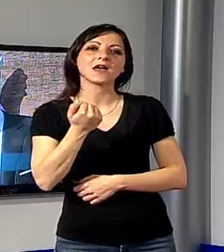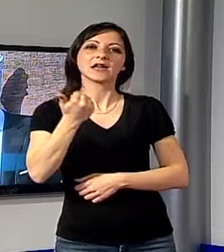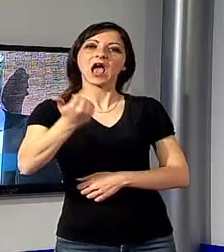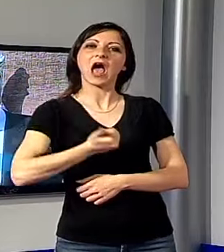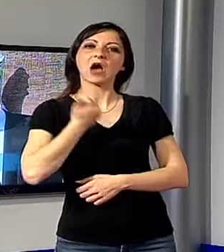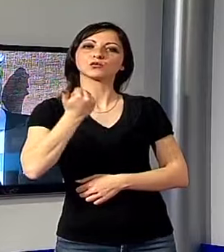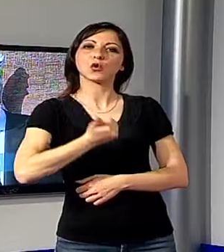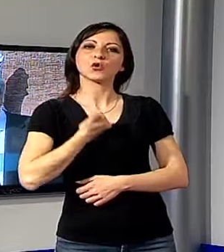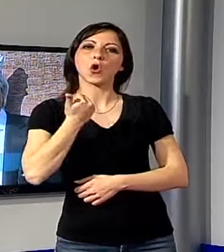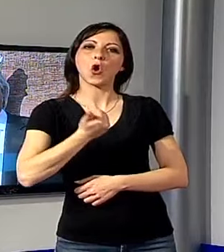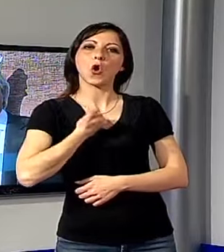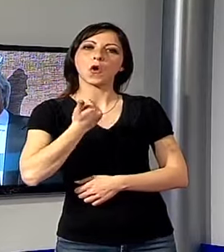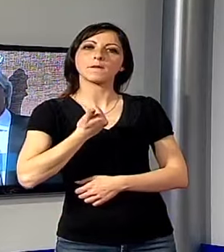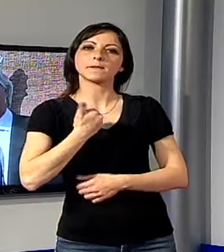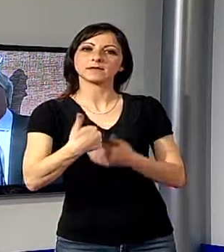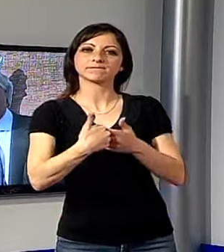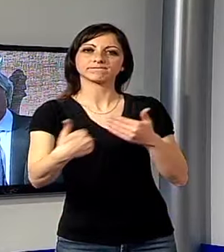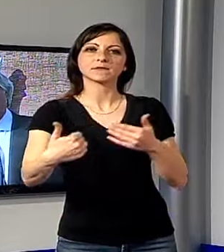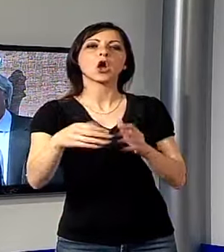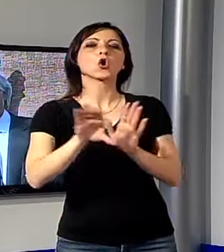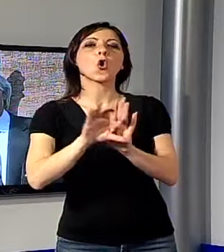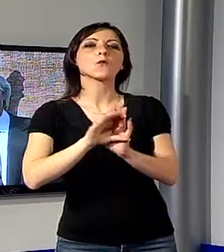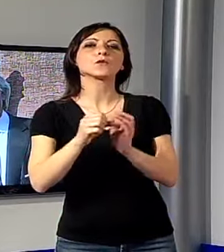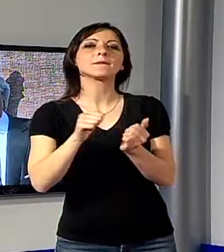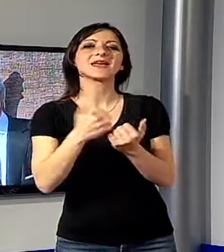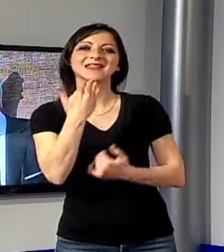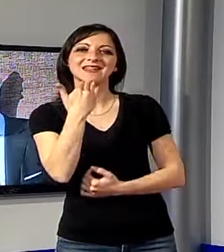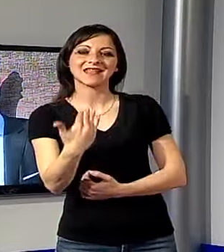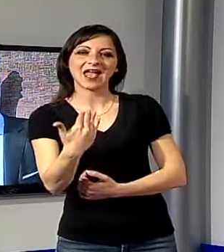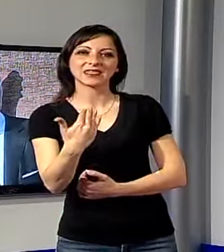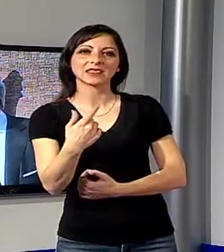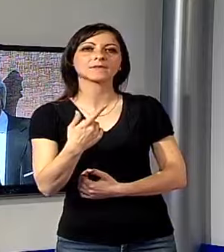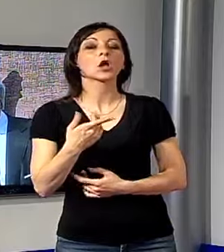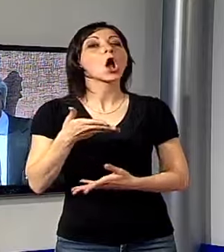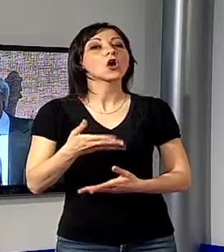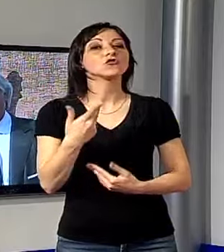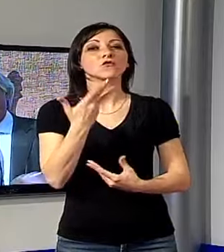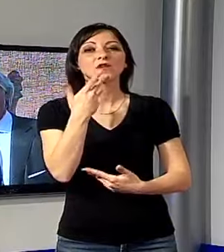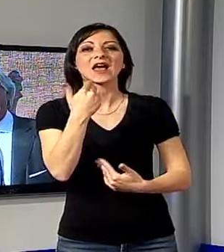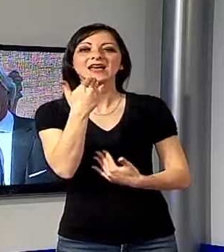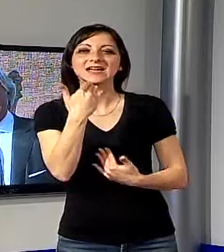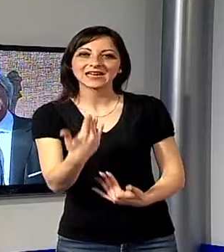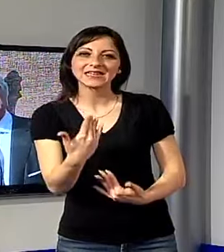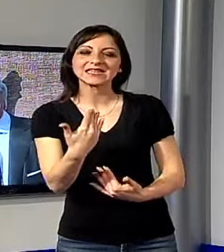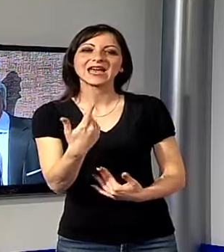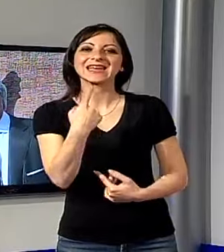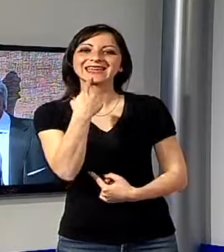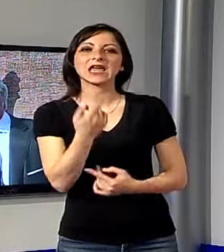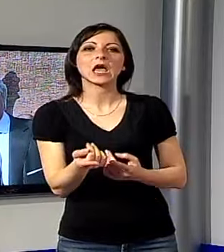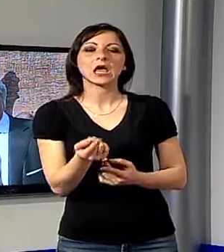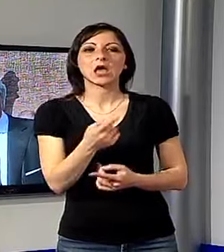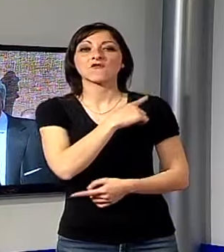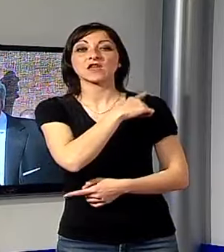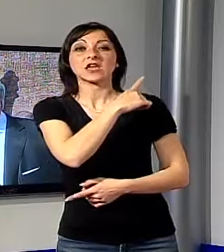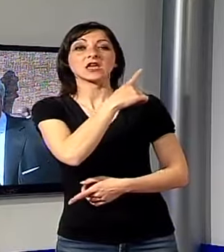Forte dei Marmi dal comune di Pietrasanta. Soprattutto questo giorno è per ringraziare tutte quelle persone che prima di noi hanno